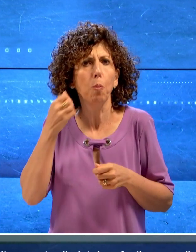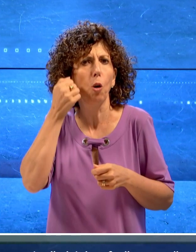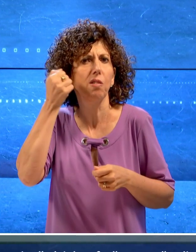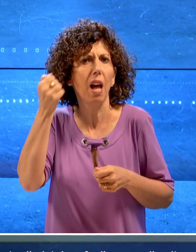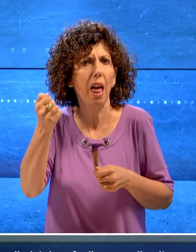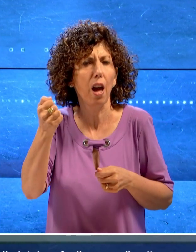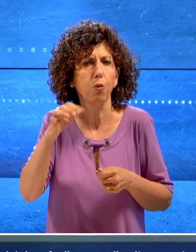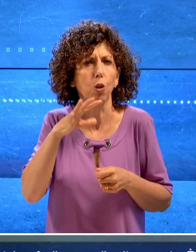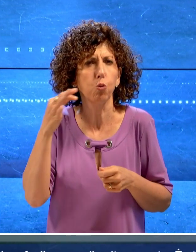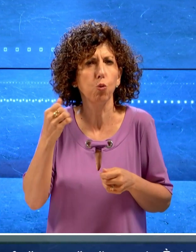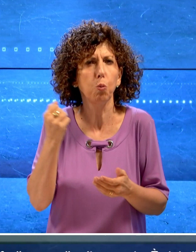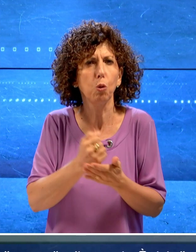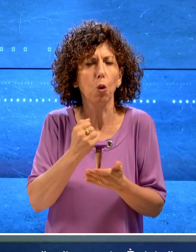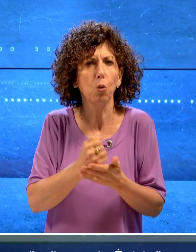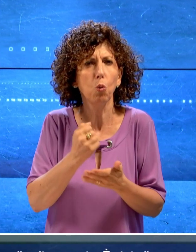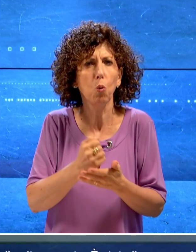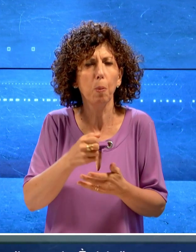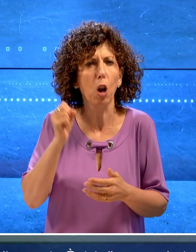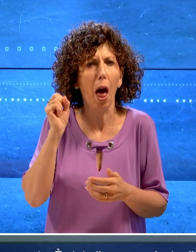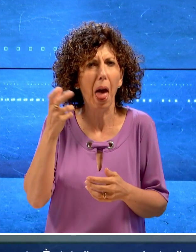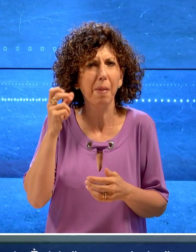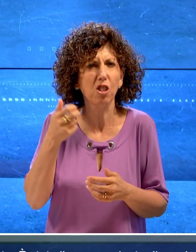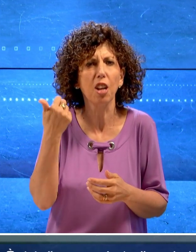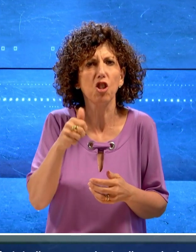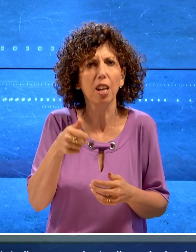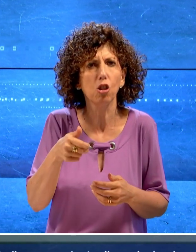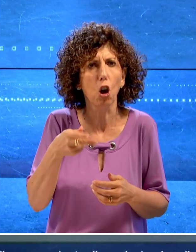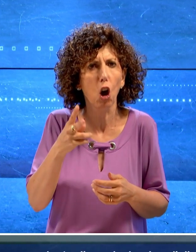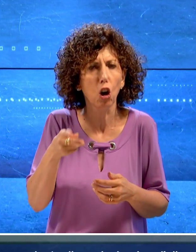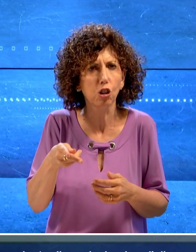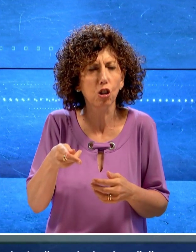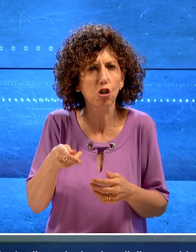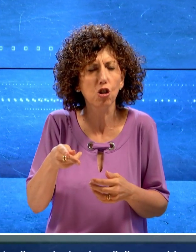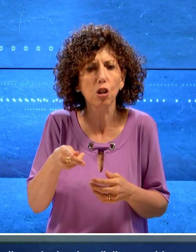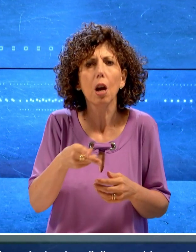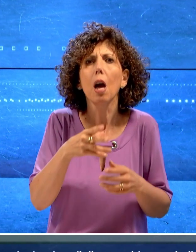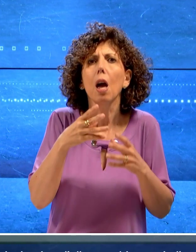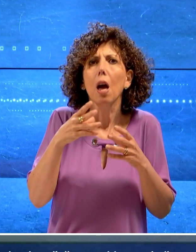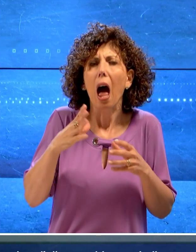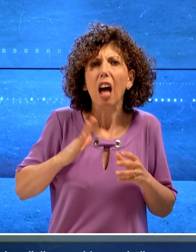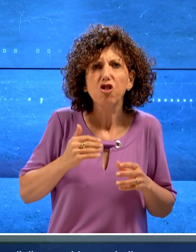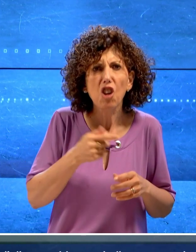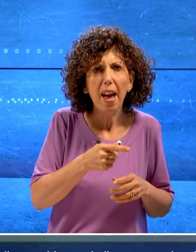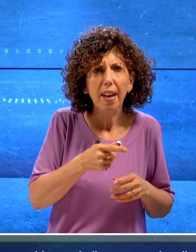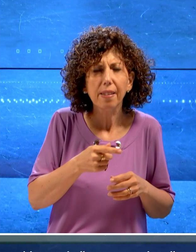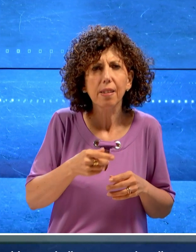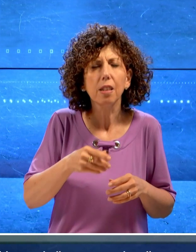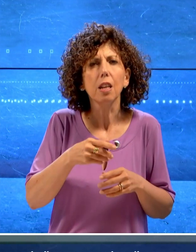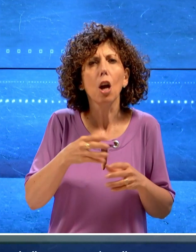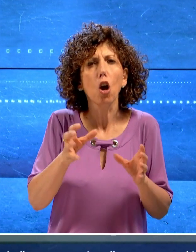chiamando il numero unico di emergenza 112 e ad essere recuperato dagli agenti del